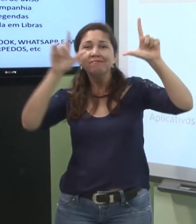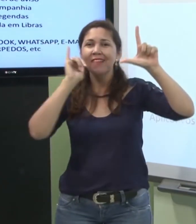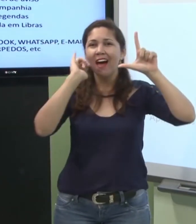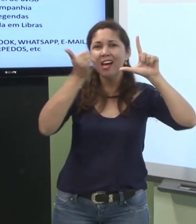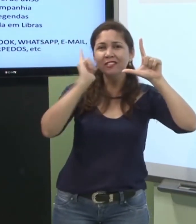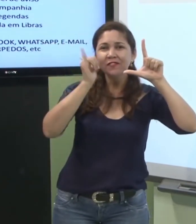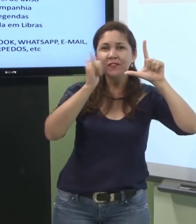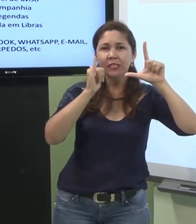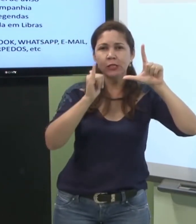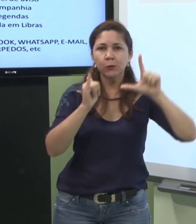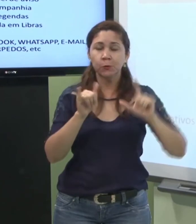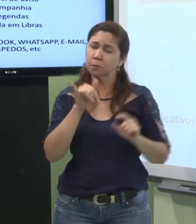aviso.